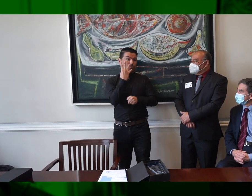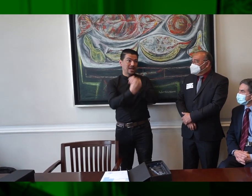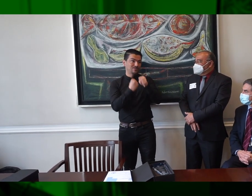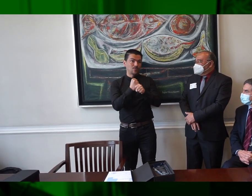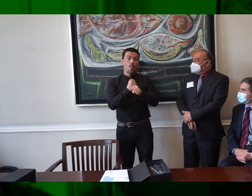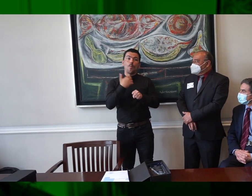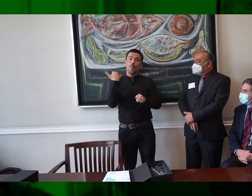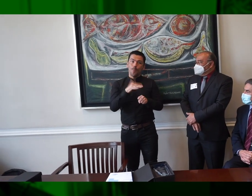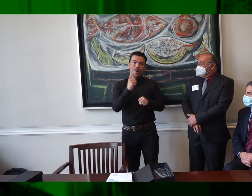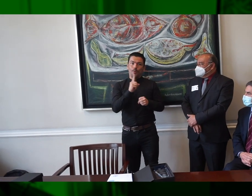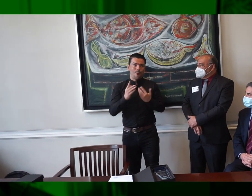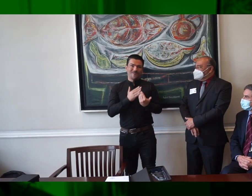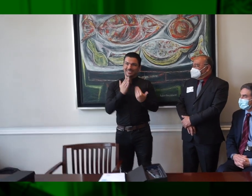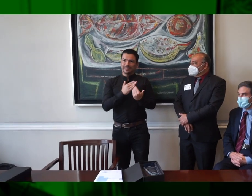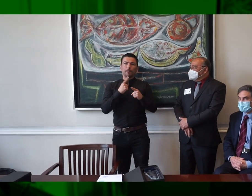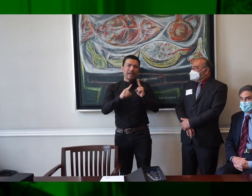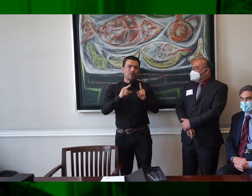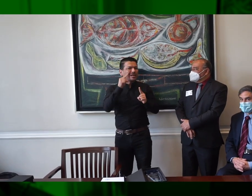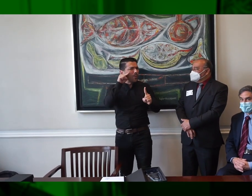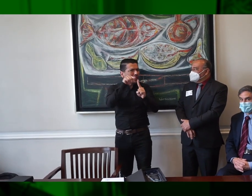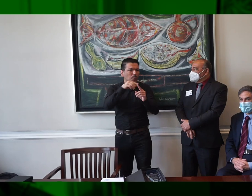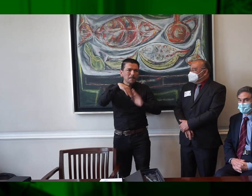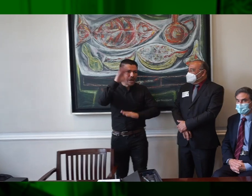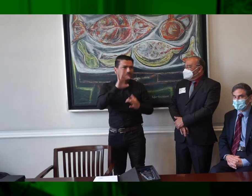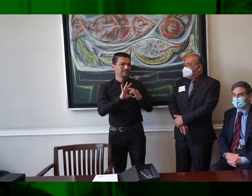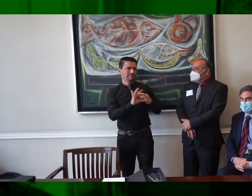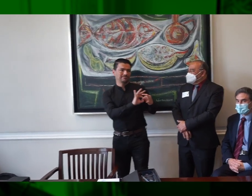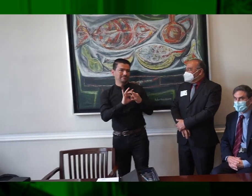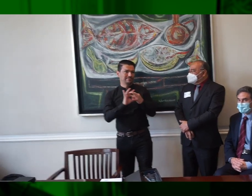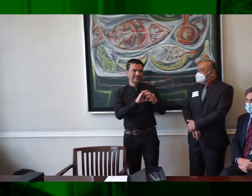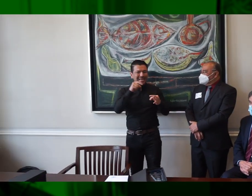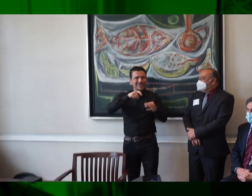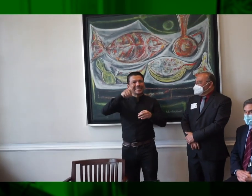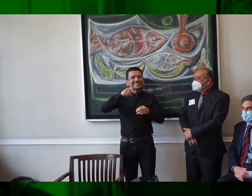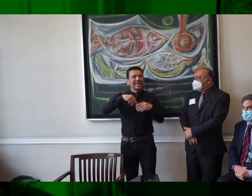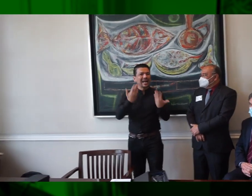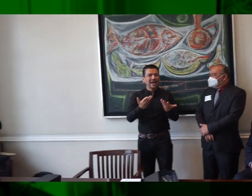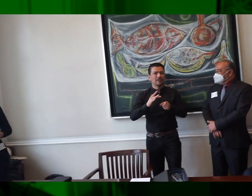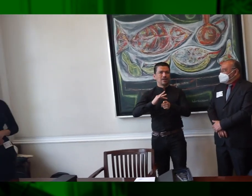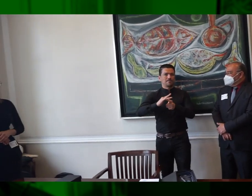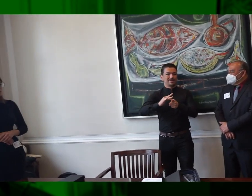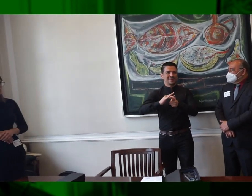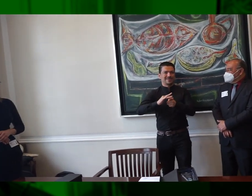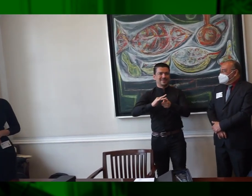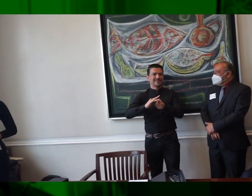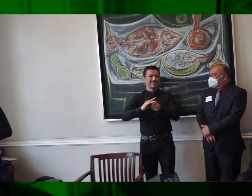personas con discapacidad. Yo estuve durante cuatro años como consejera nacional de representación de la población sorda y hemos